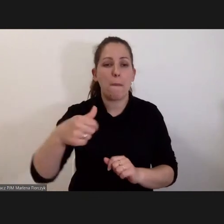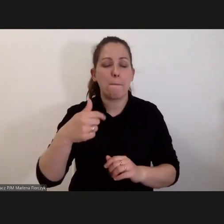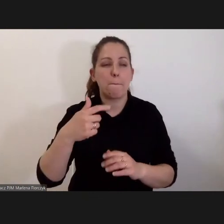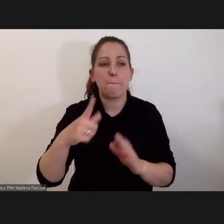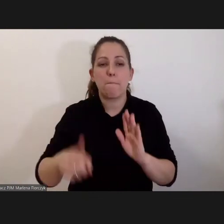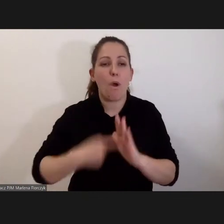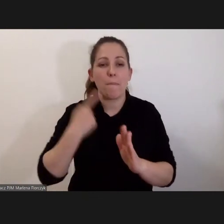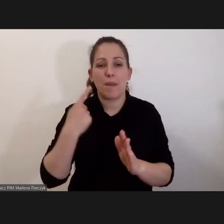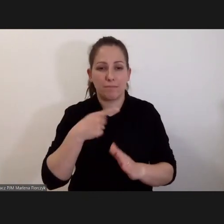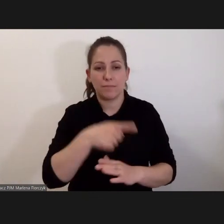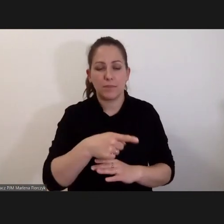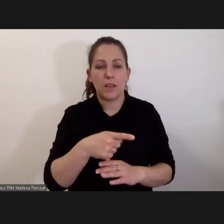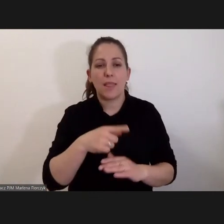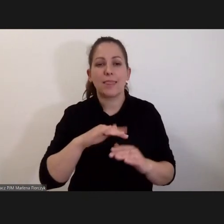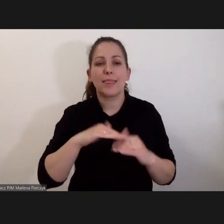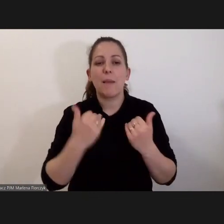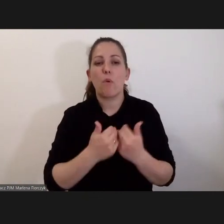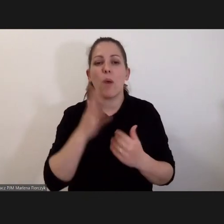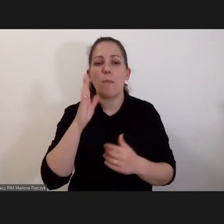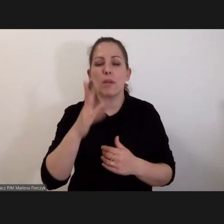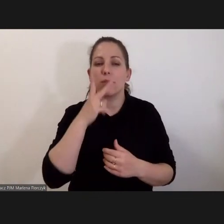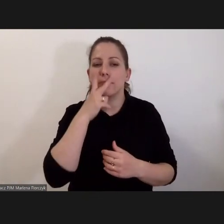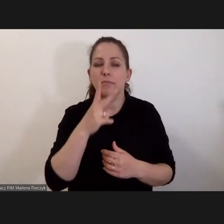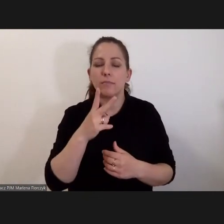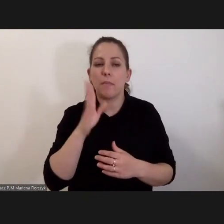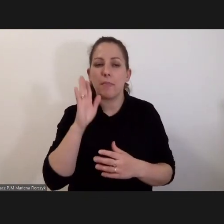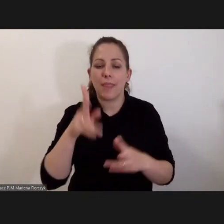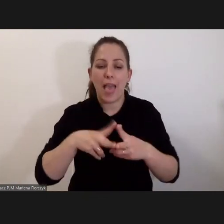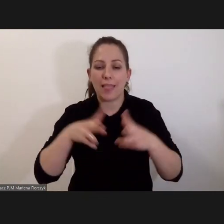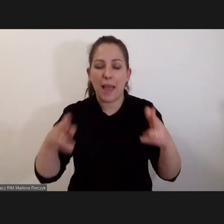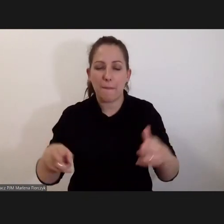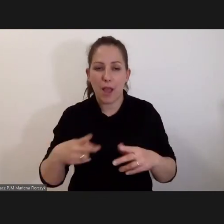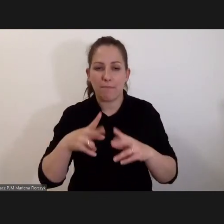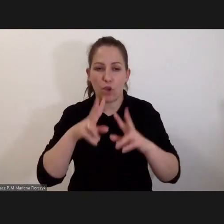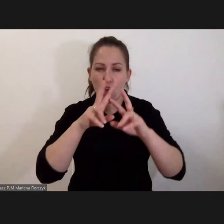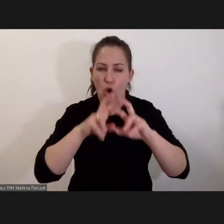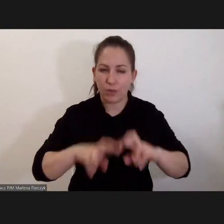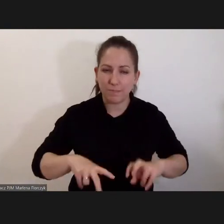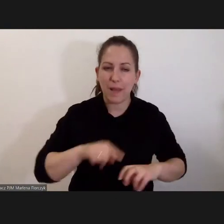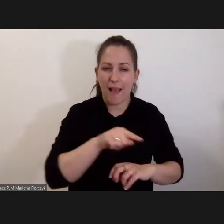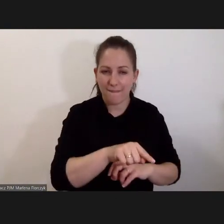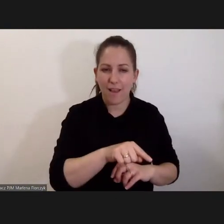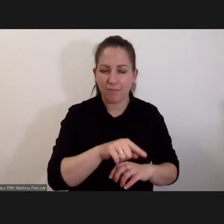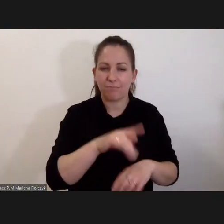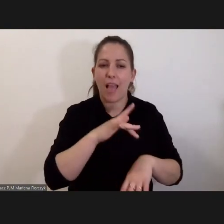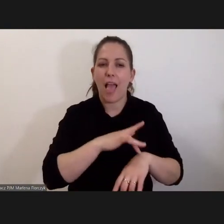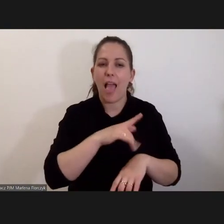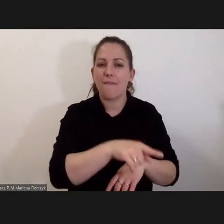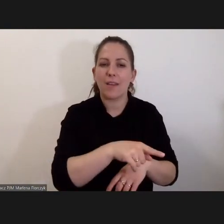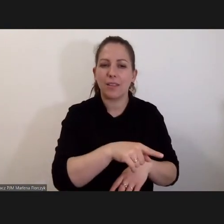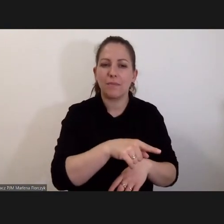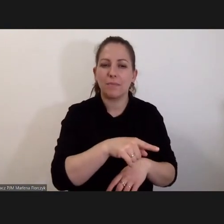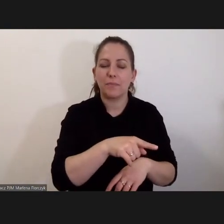pierwszy w historii Trybunału, że będzie toczyło się na etapie rozprawy, czyli tej efektywnych